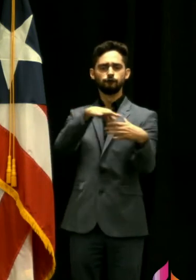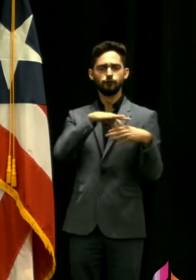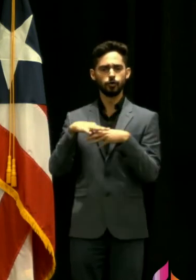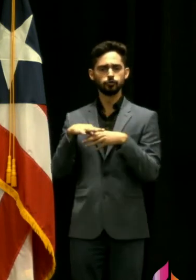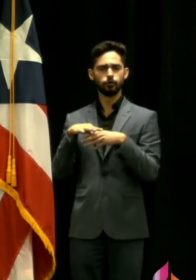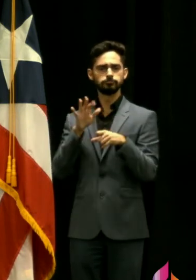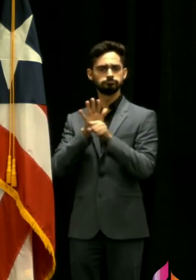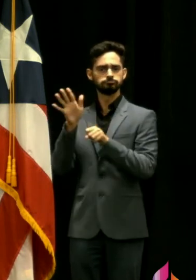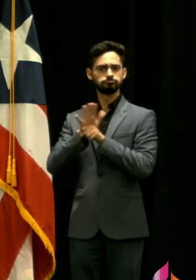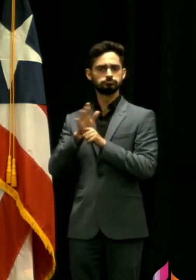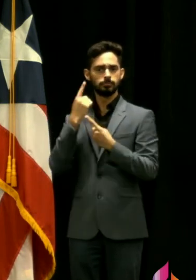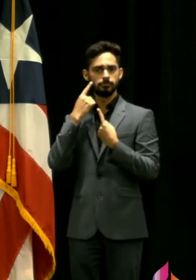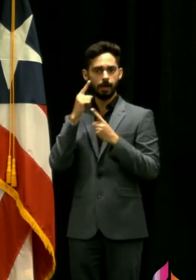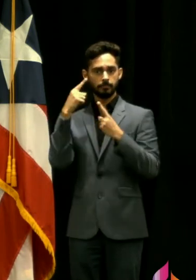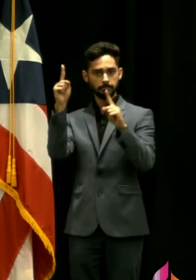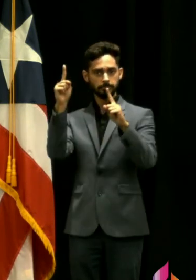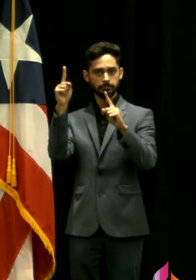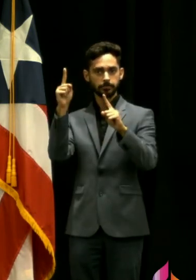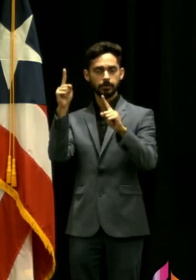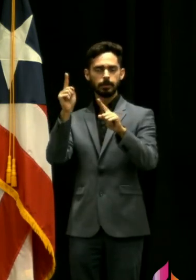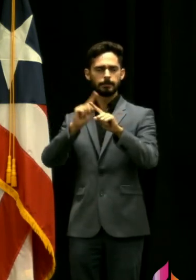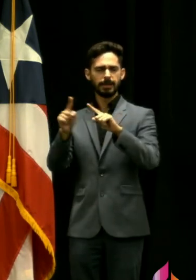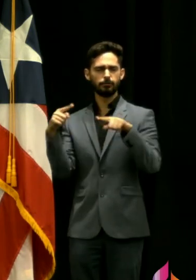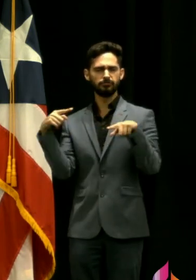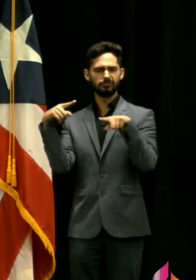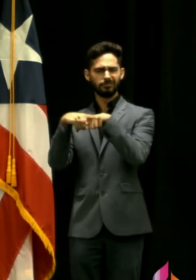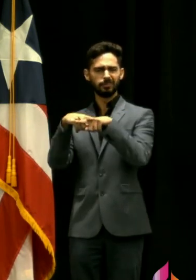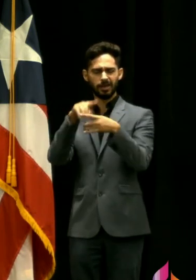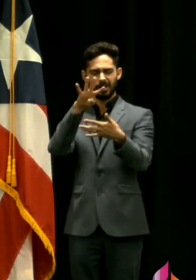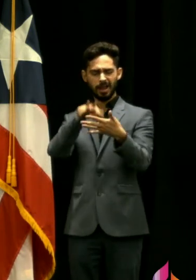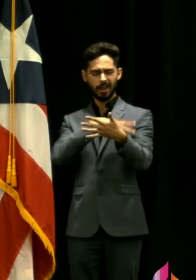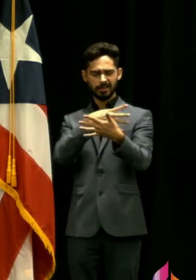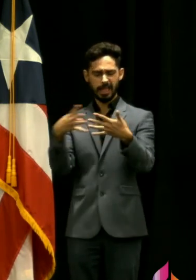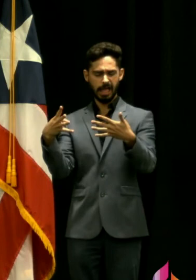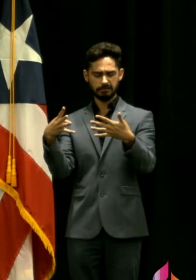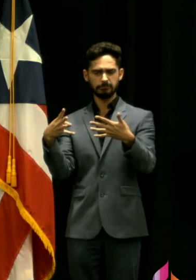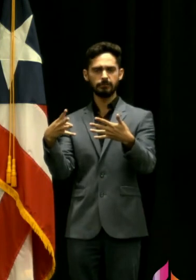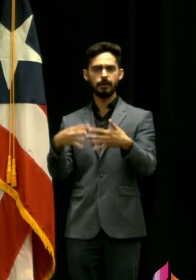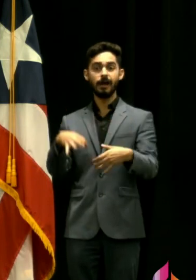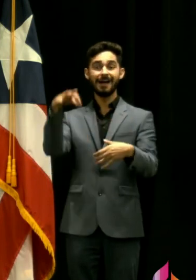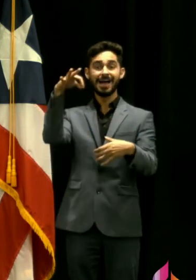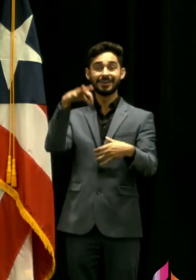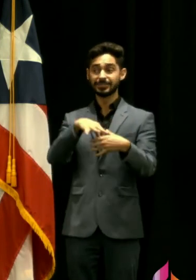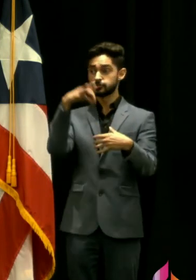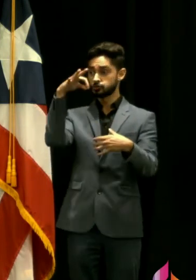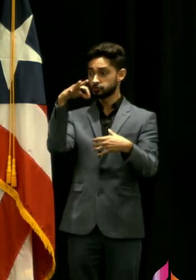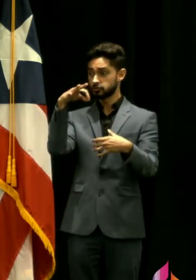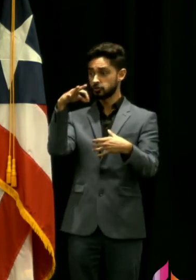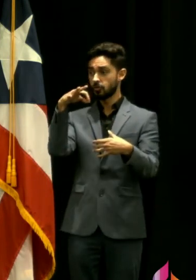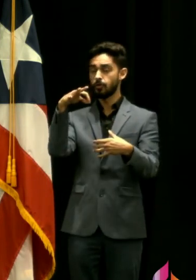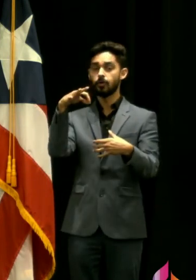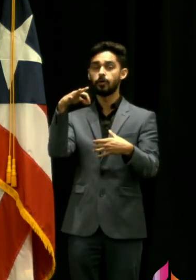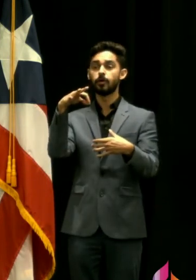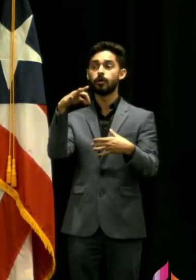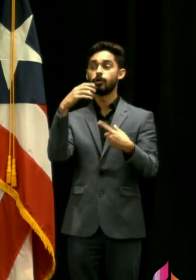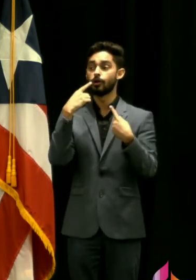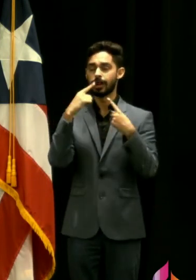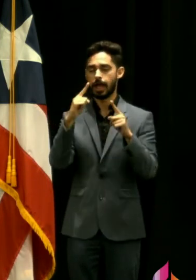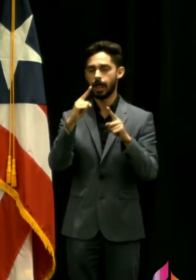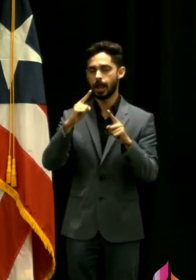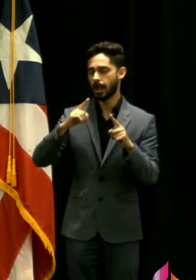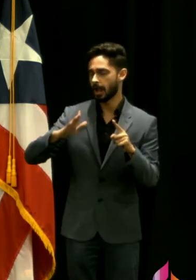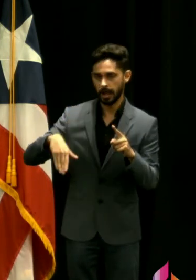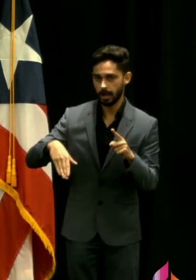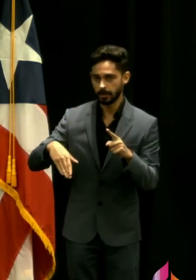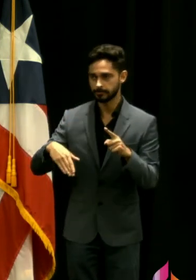calendario que no se llevó la la votación al no se hizo la votación él y muchos otros